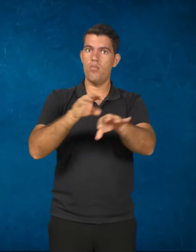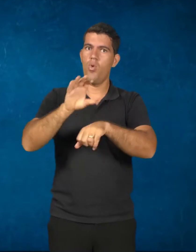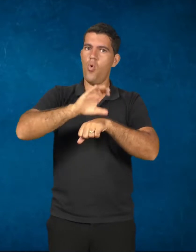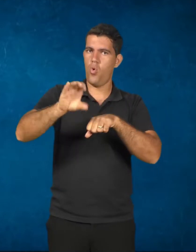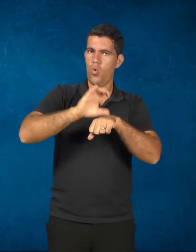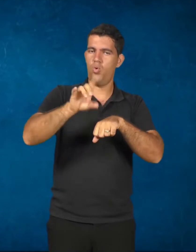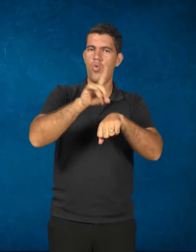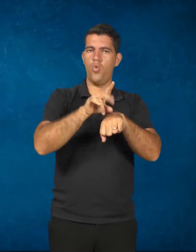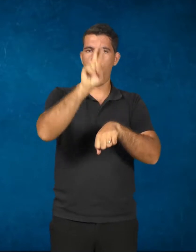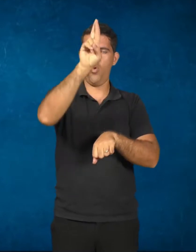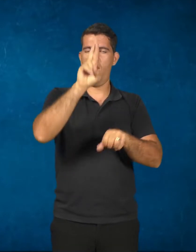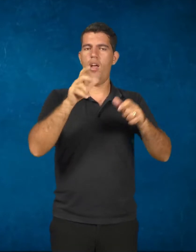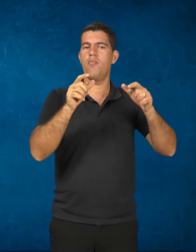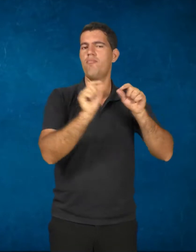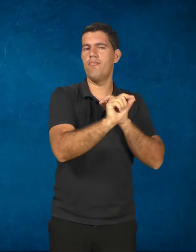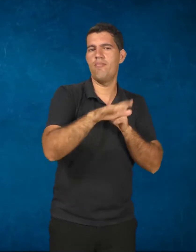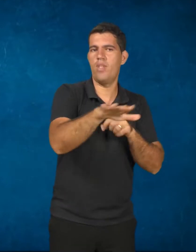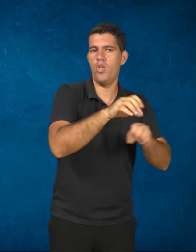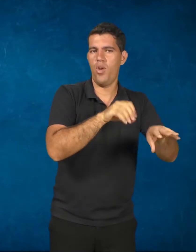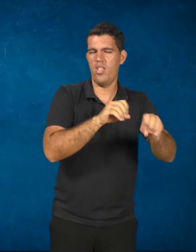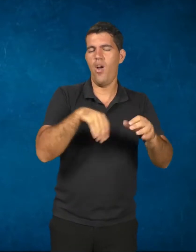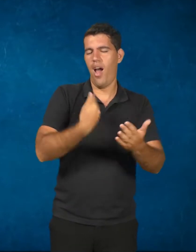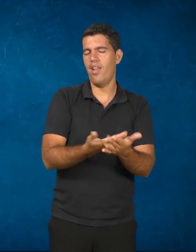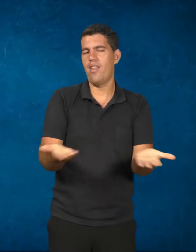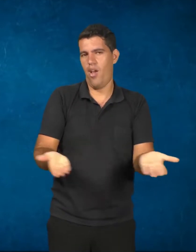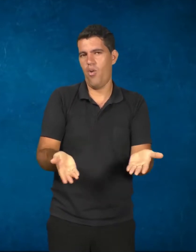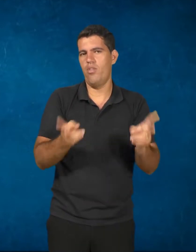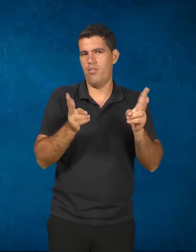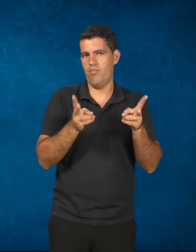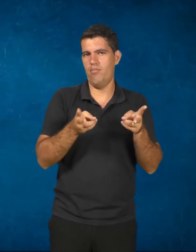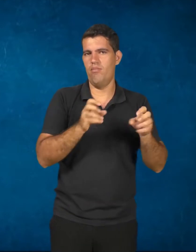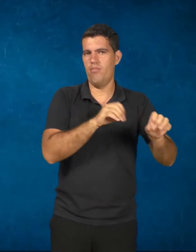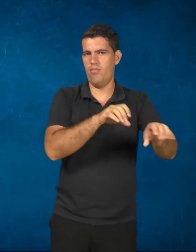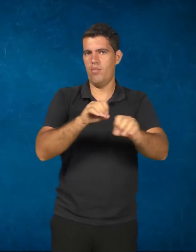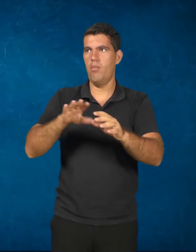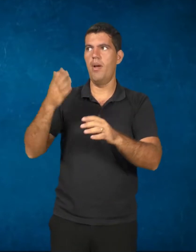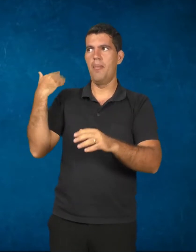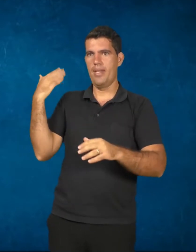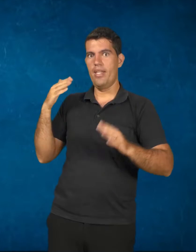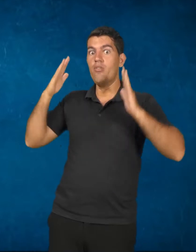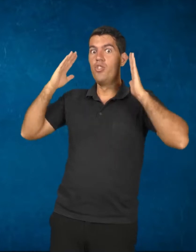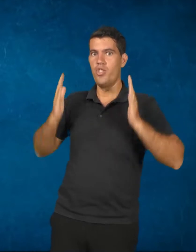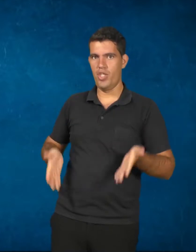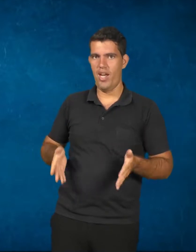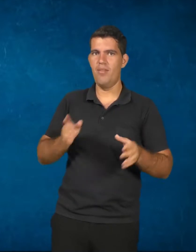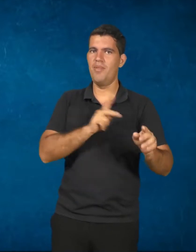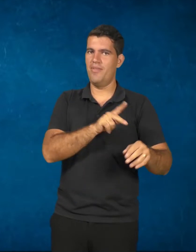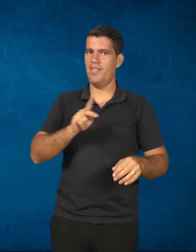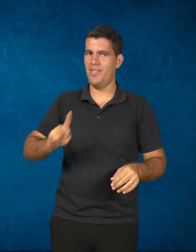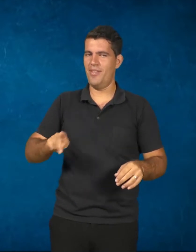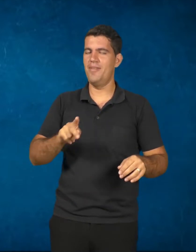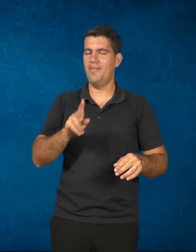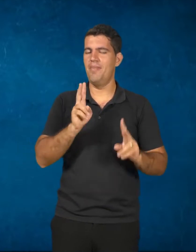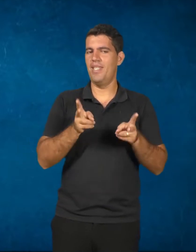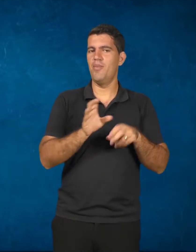doutorado em educação. Ainda ministra, mas naquele período ele já fazia isso. Esse